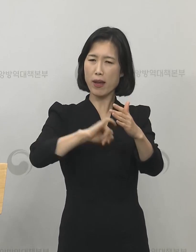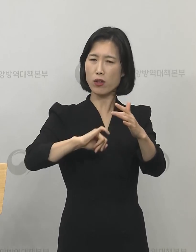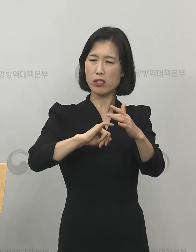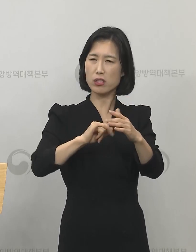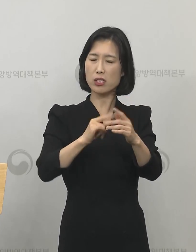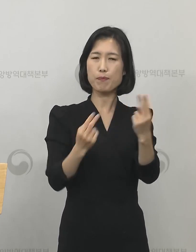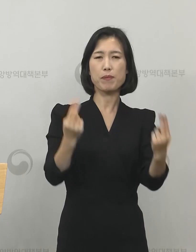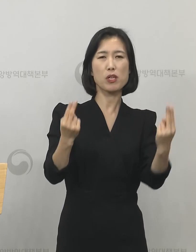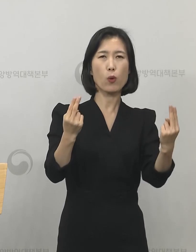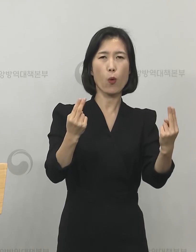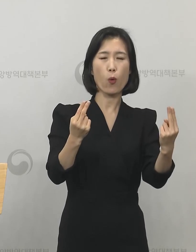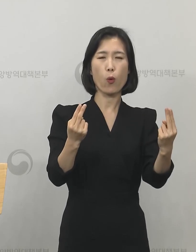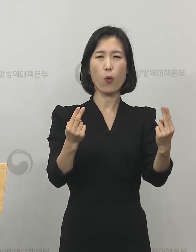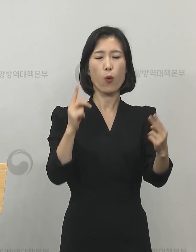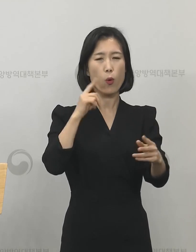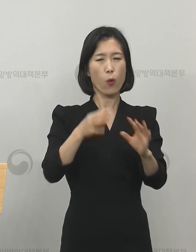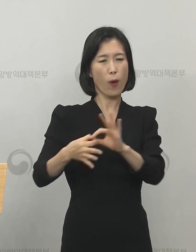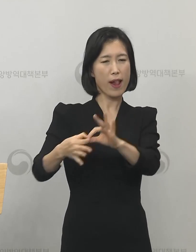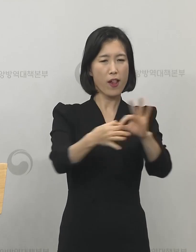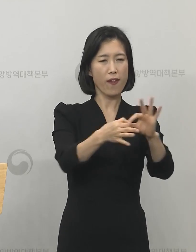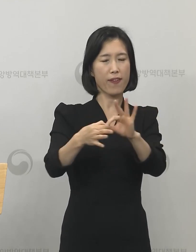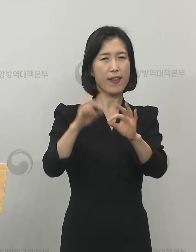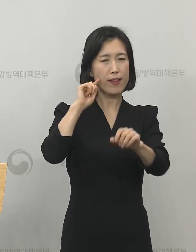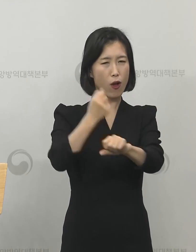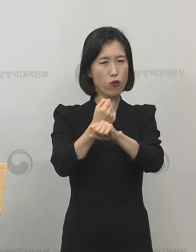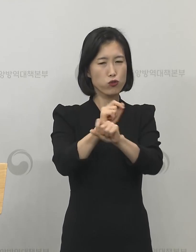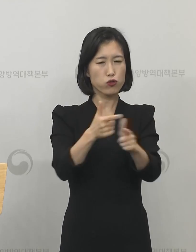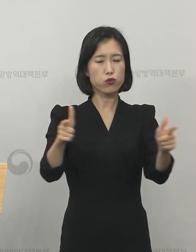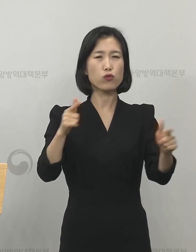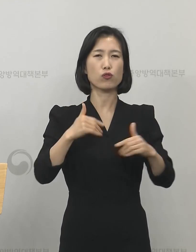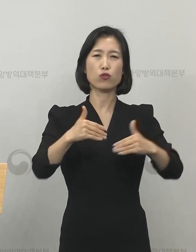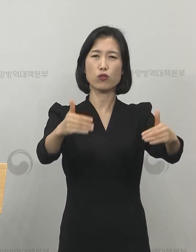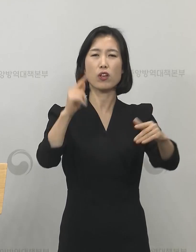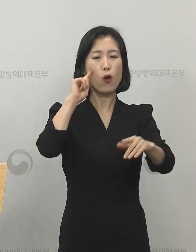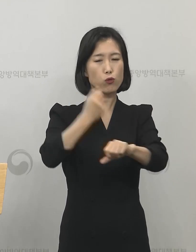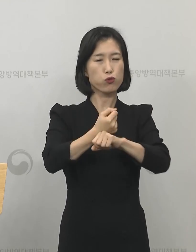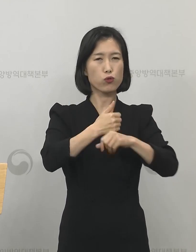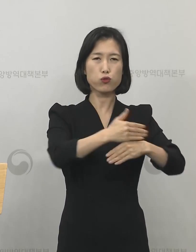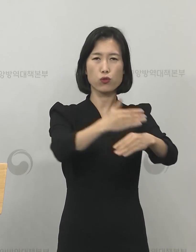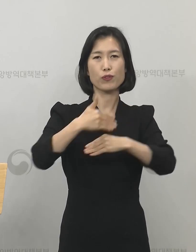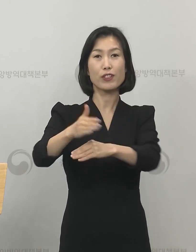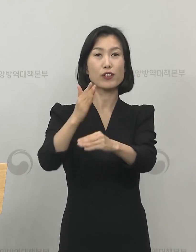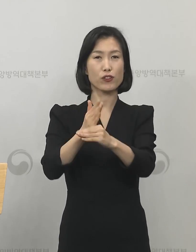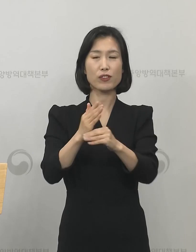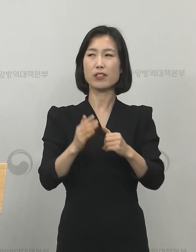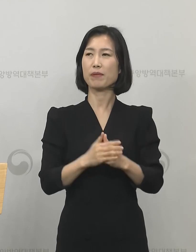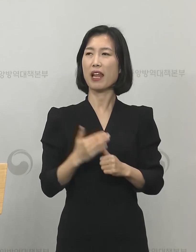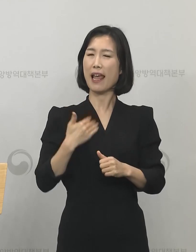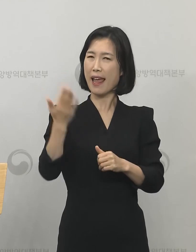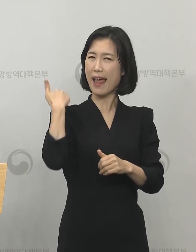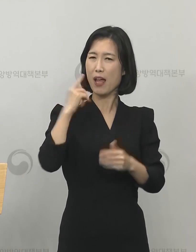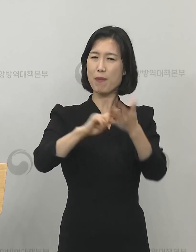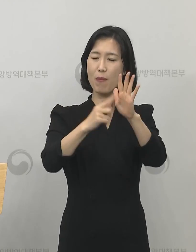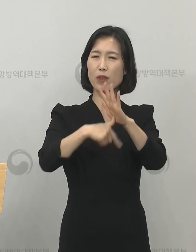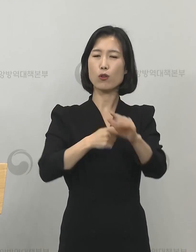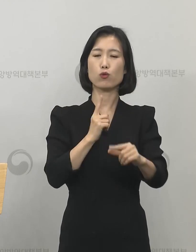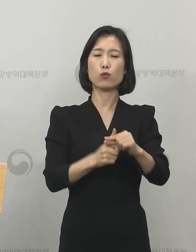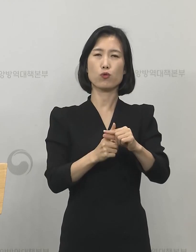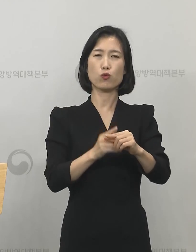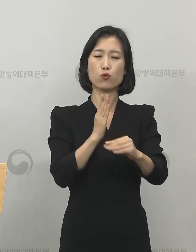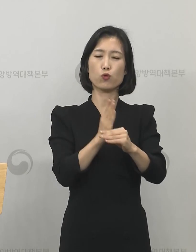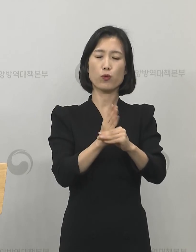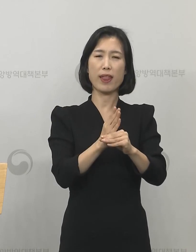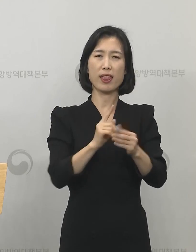대조군 연구 같은 다양한 역학조사가 진행 중에 있어서 지난번에 저희가 중간 보고를 말씀을 드렸는데 좀 더